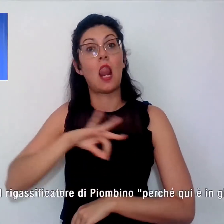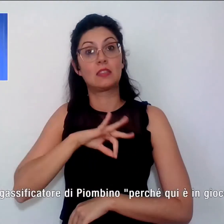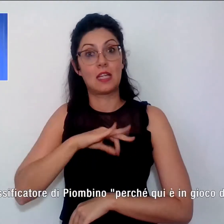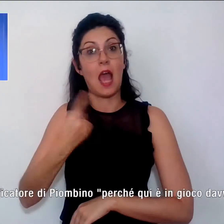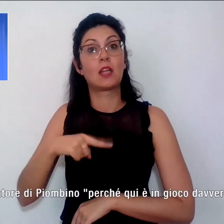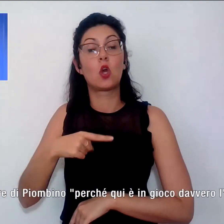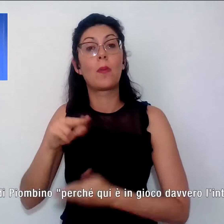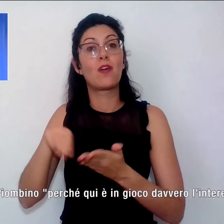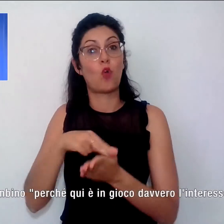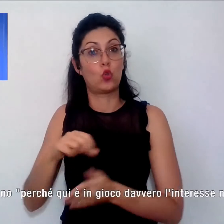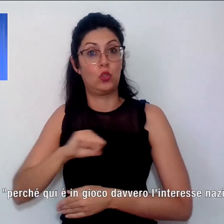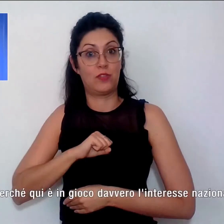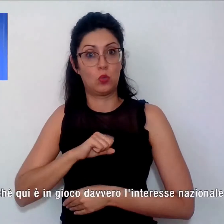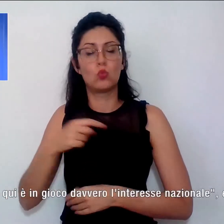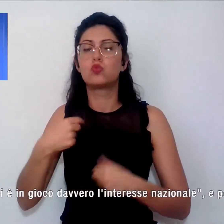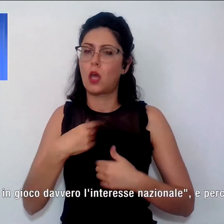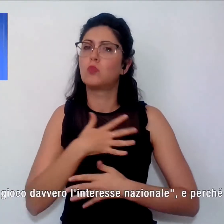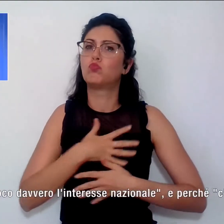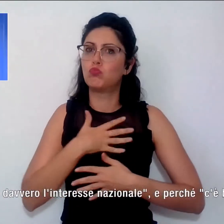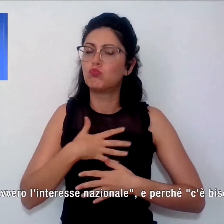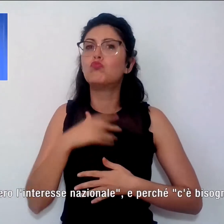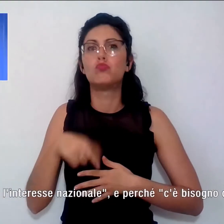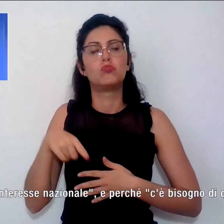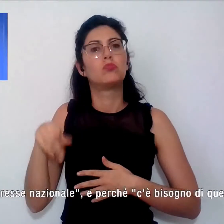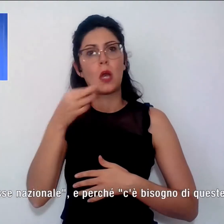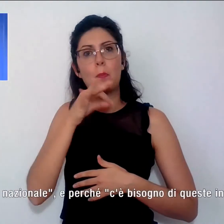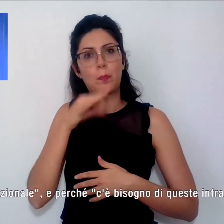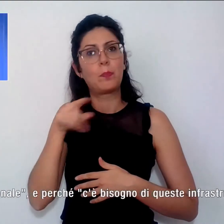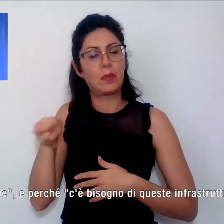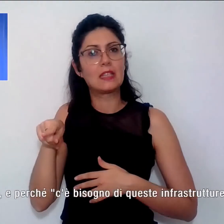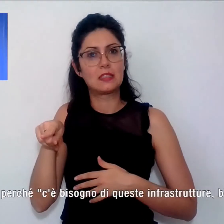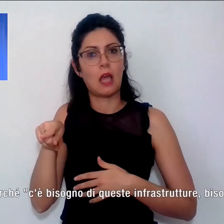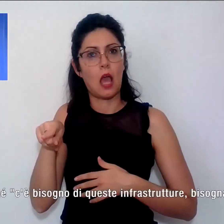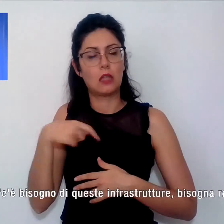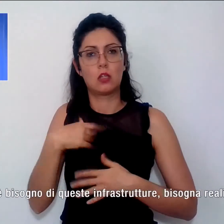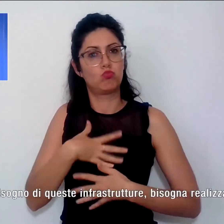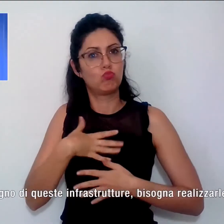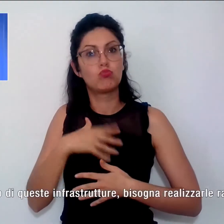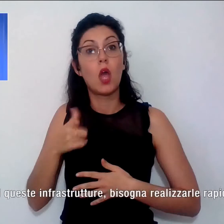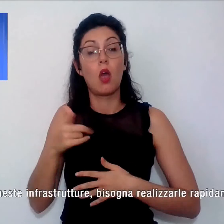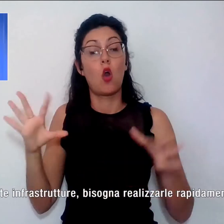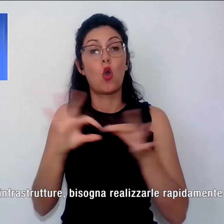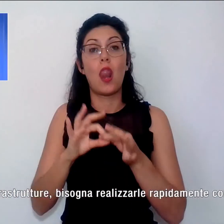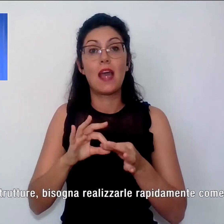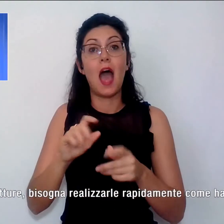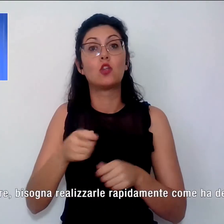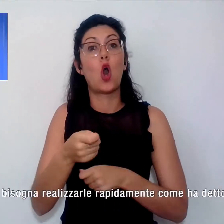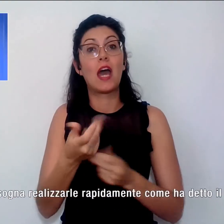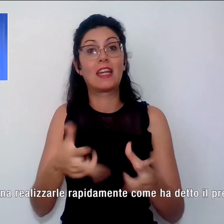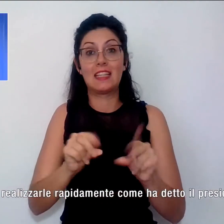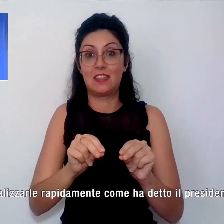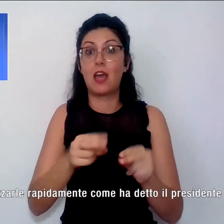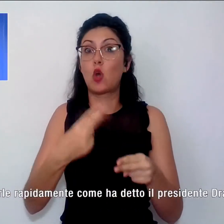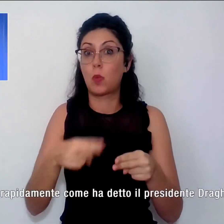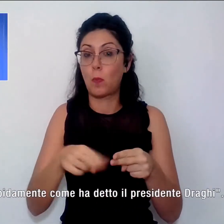ha detto, ha apprezzato la chiarezza con cui il presidente ha parlato, soprattutto sul rigassificatore di Piombino, perché qui è in gioco